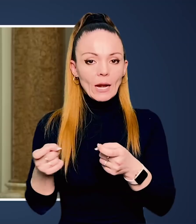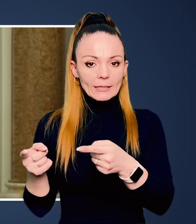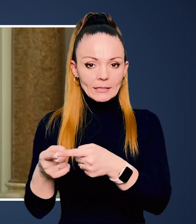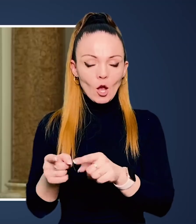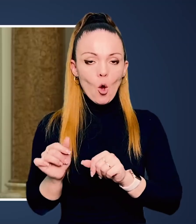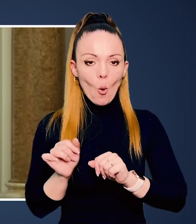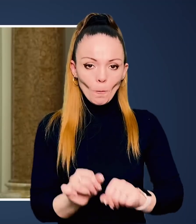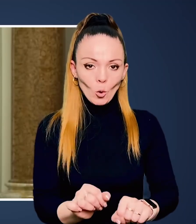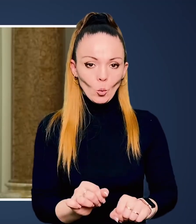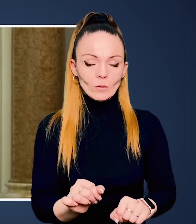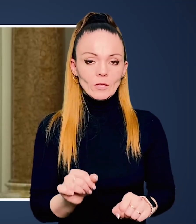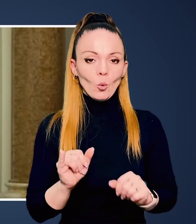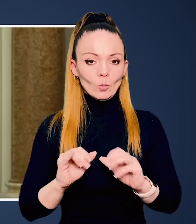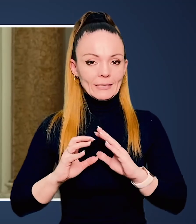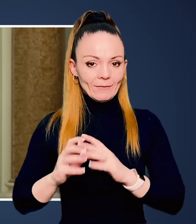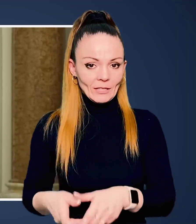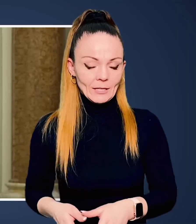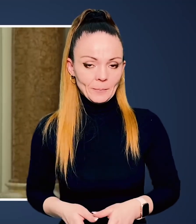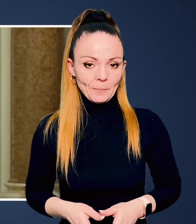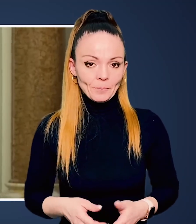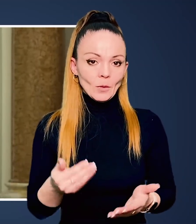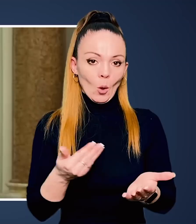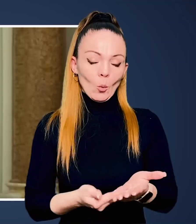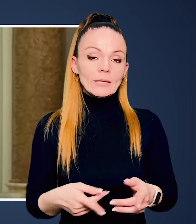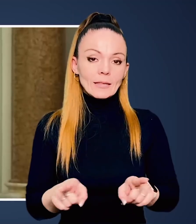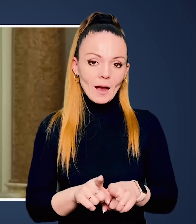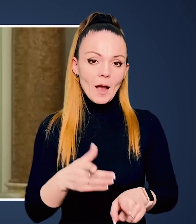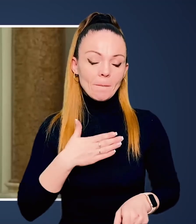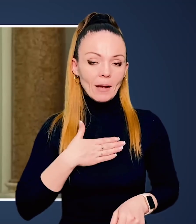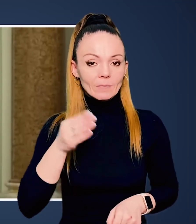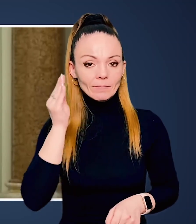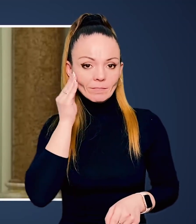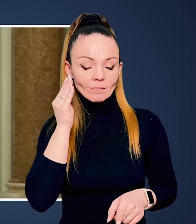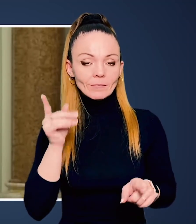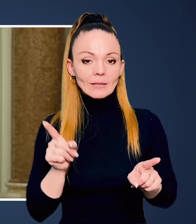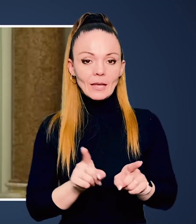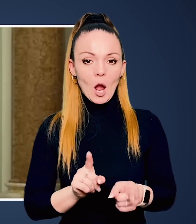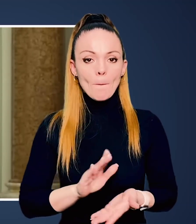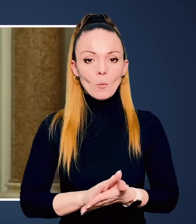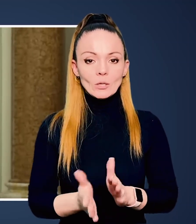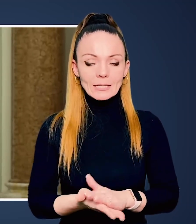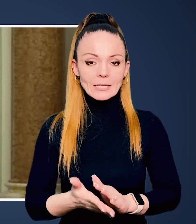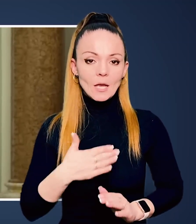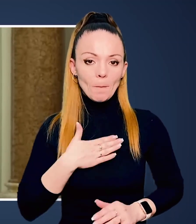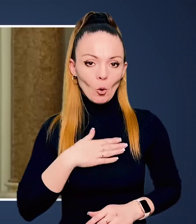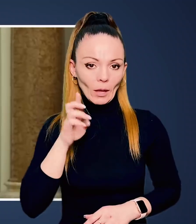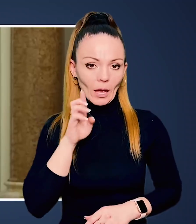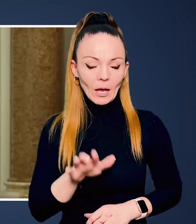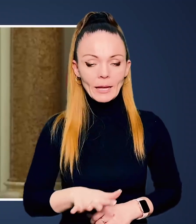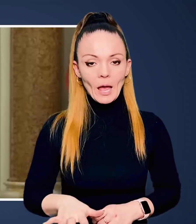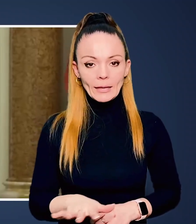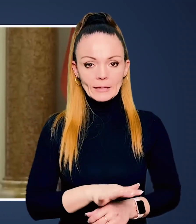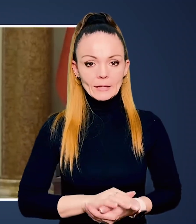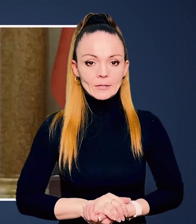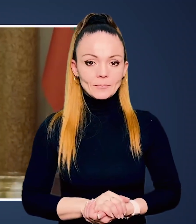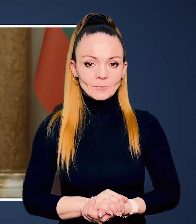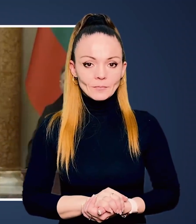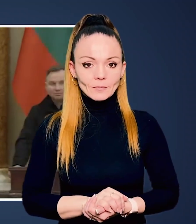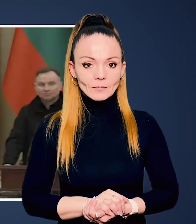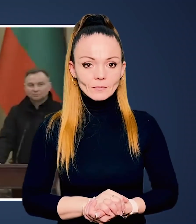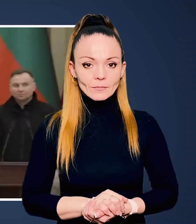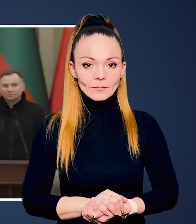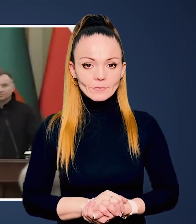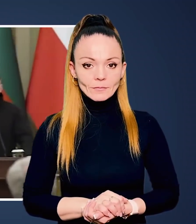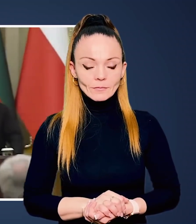найпотужніша безпекова оборонна організація в світі. Ось така моя постать і ось така